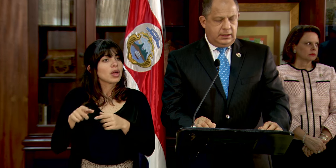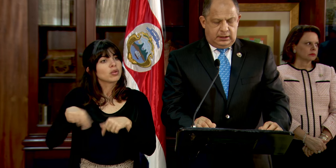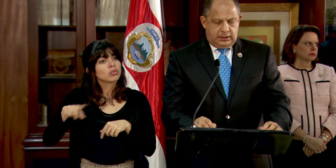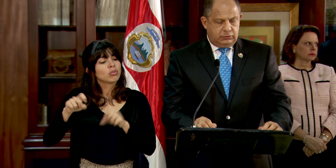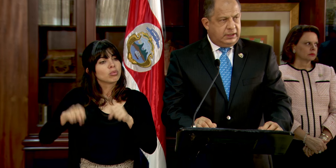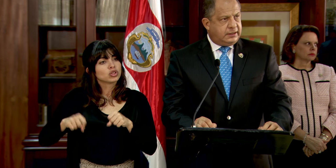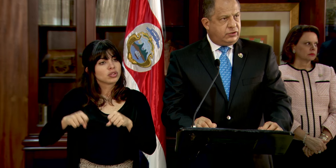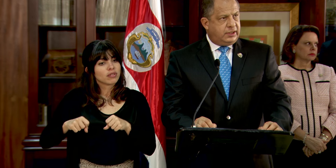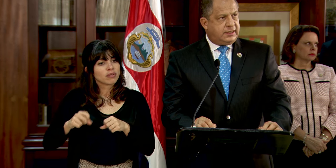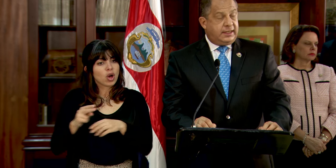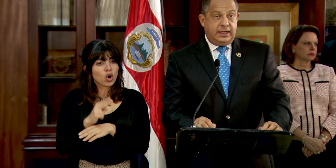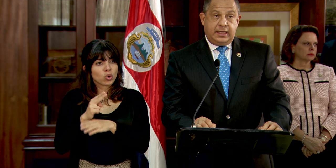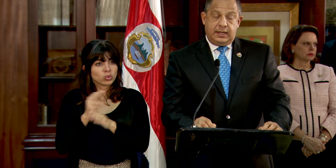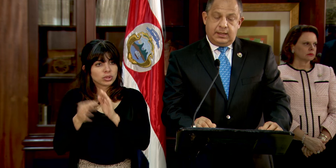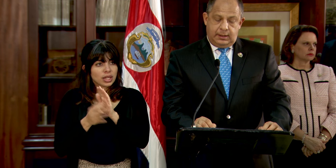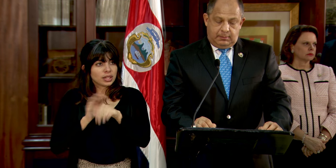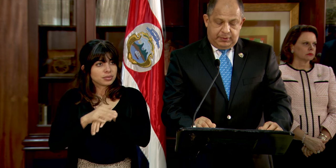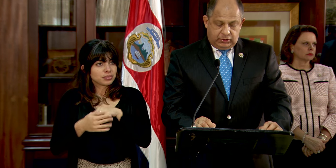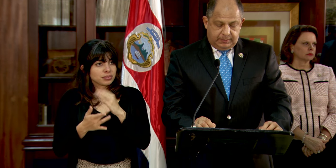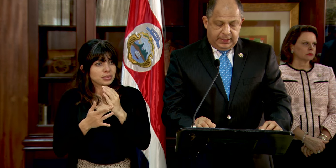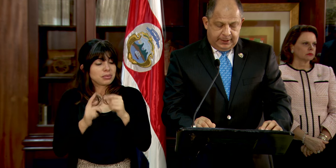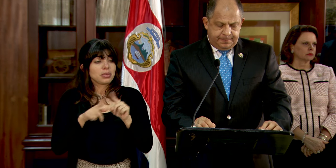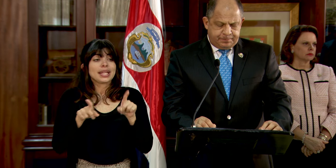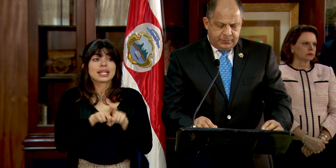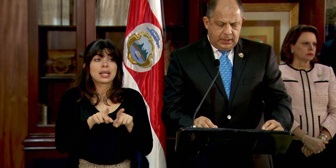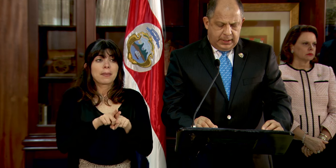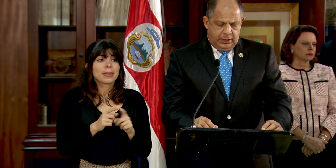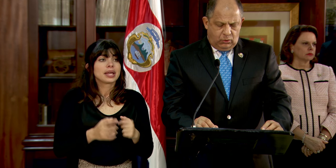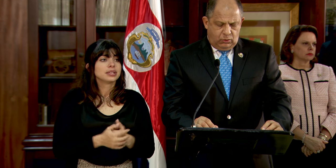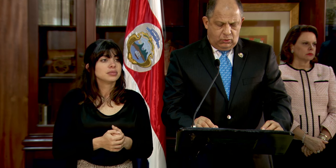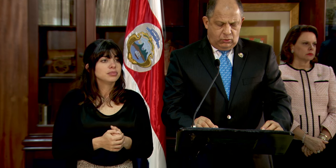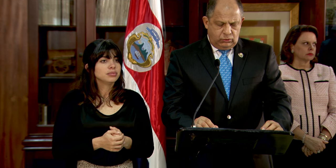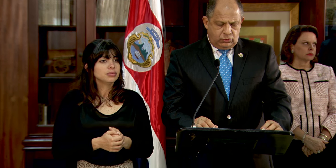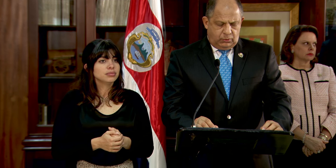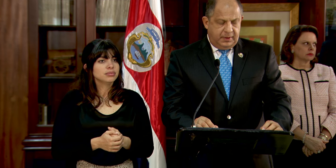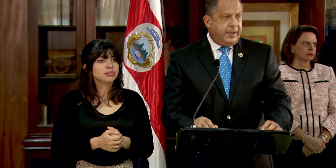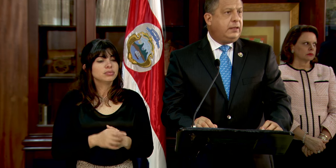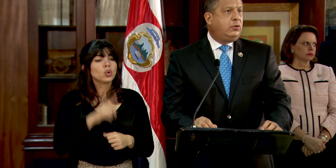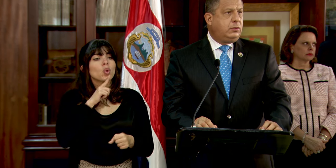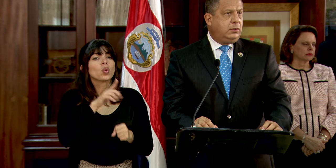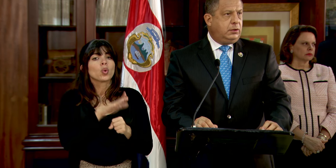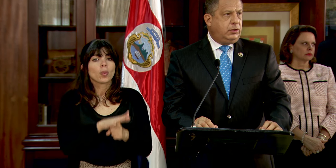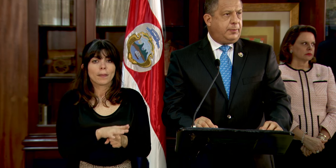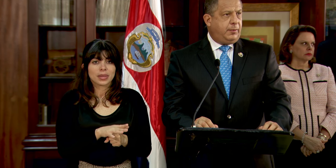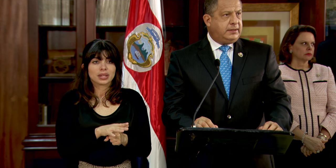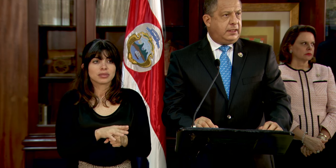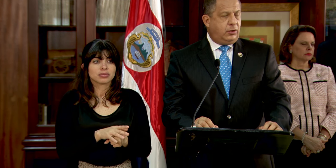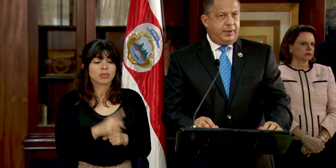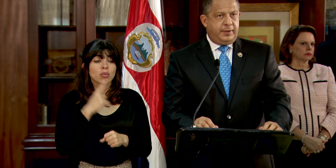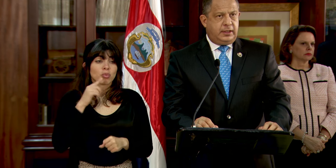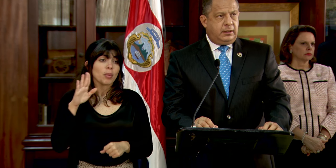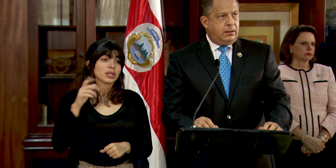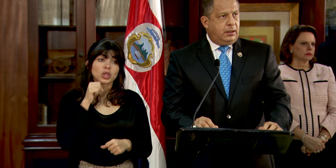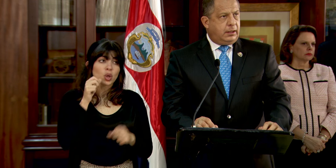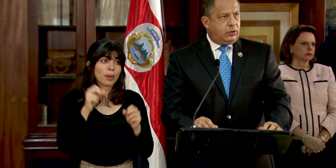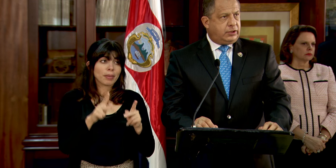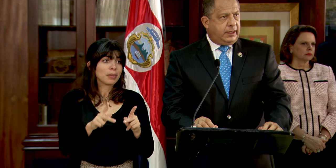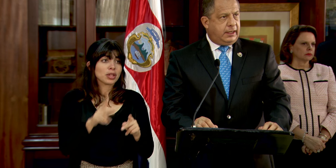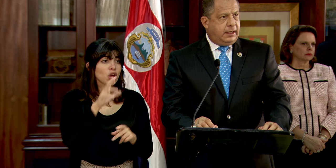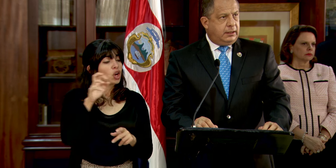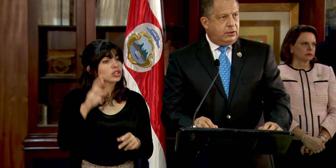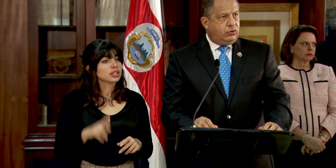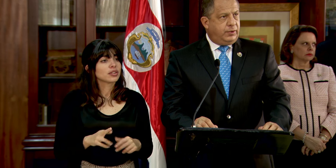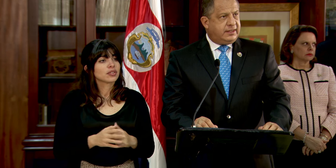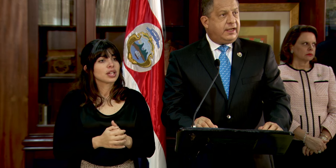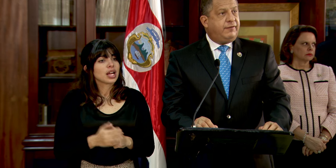posibilidad de la utilización de esta técnica, pero también un cumplimiento de una promesa de no permitir que